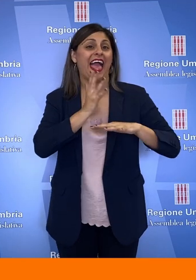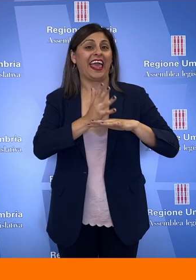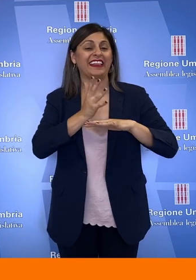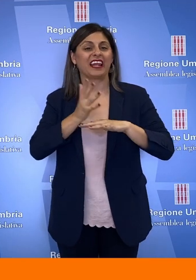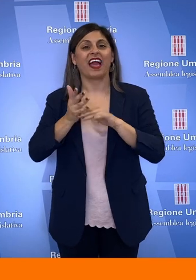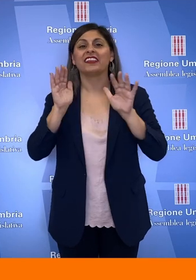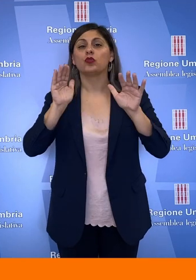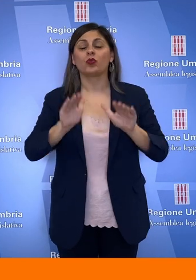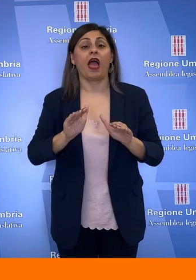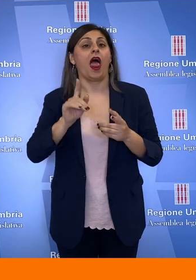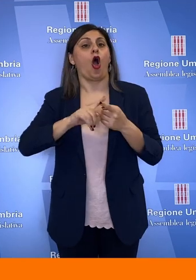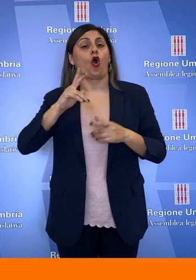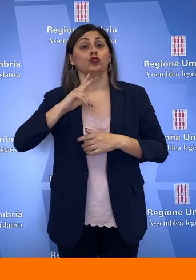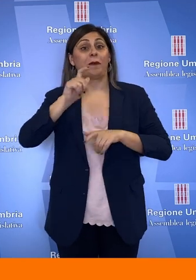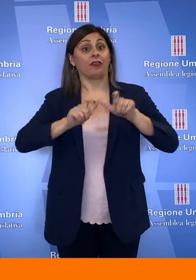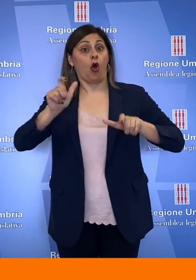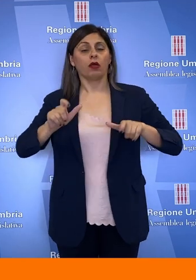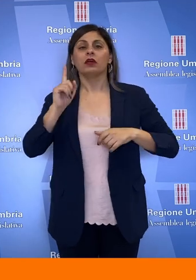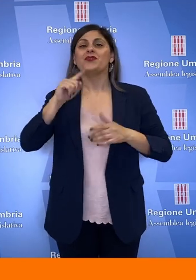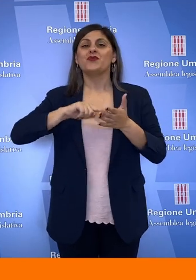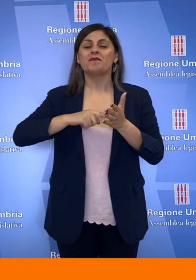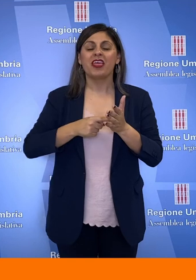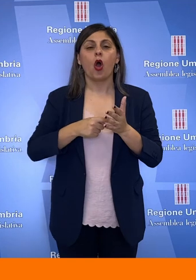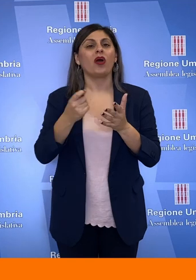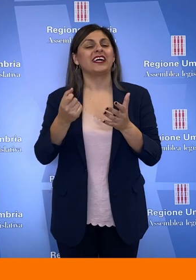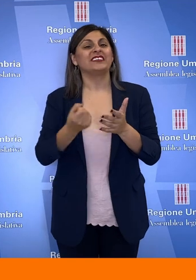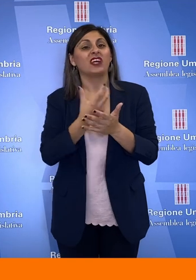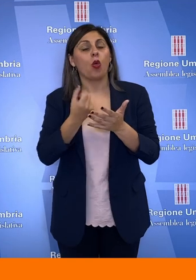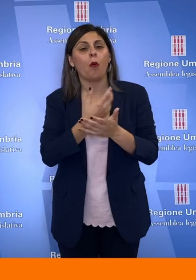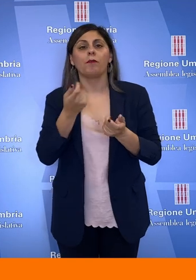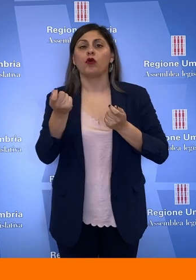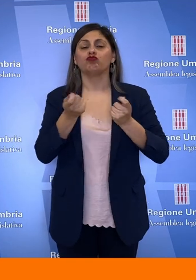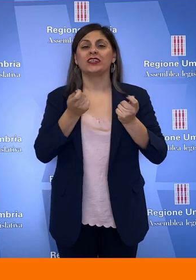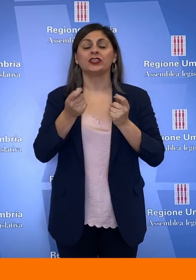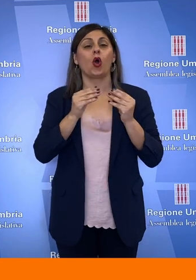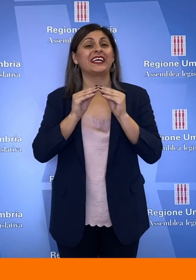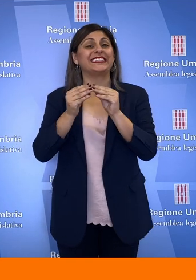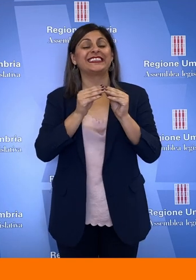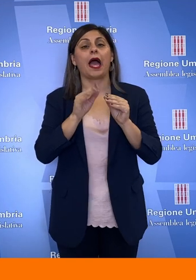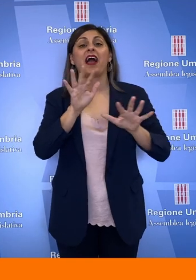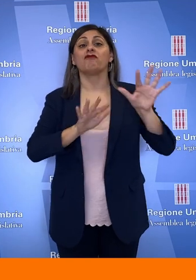tutela dei consumatori, un milione per lo sviluppo e la gestione del sistema informativo regionale,